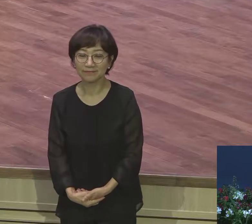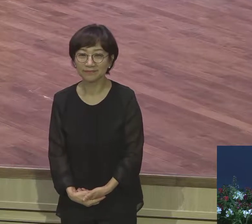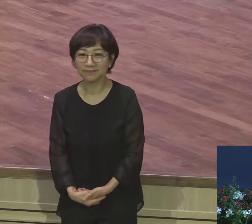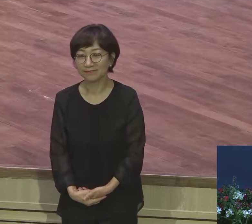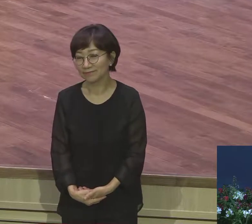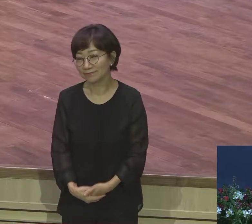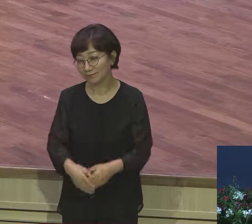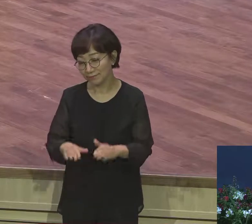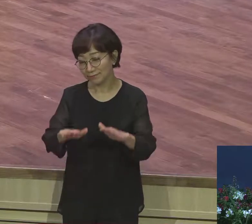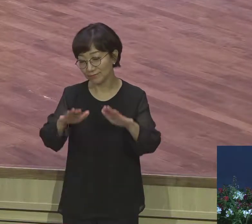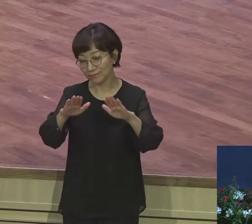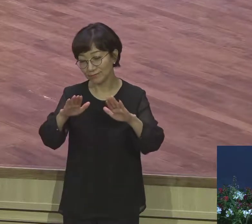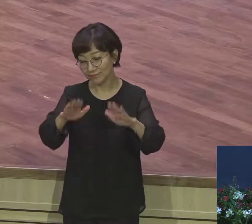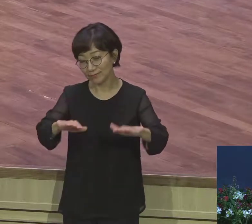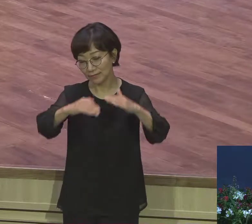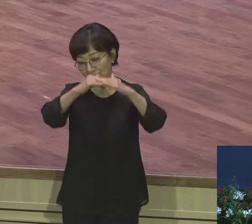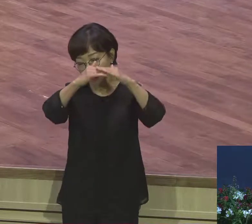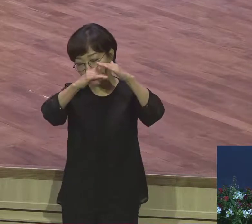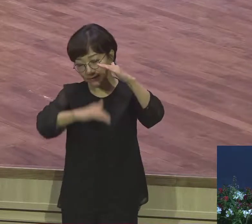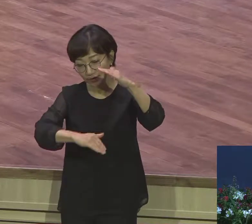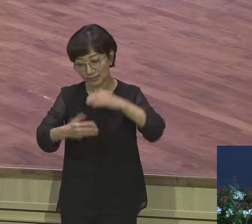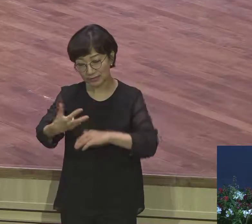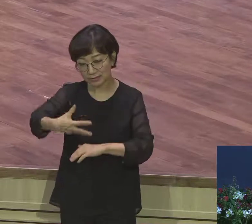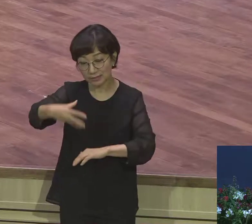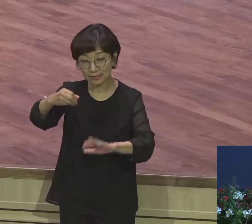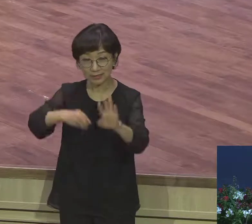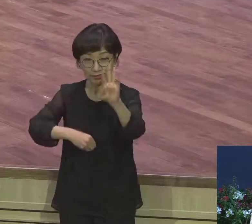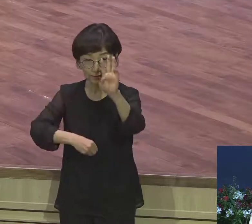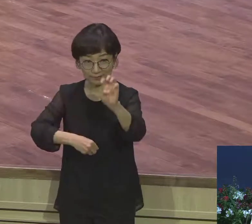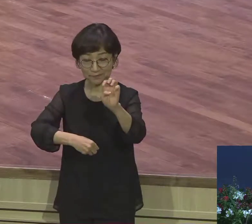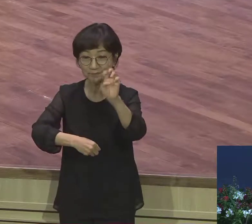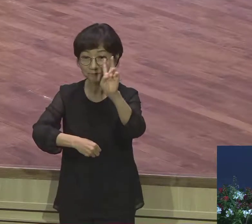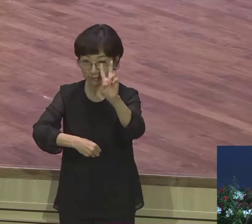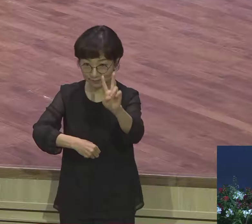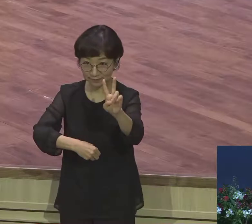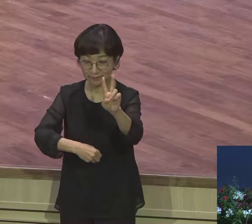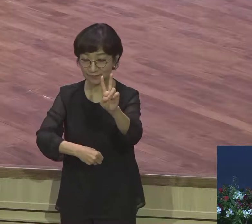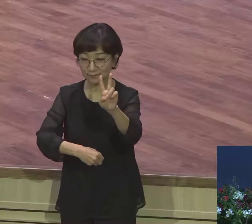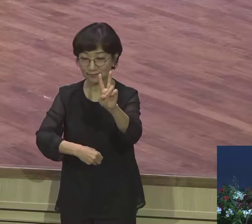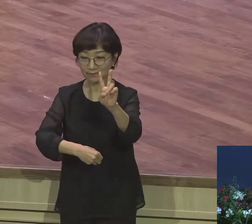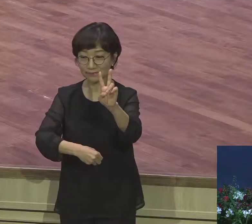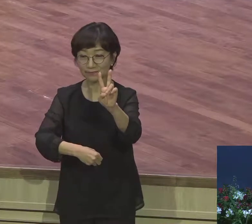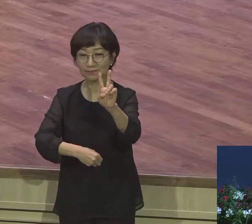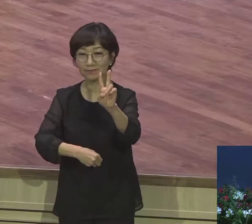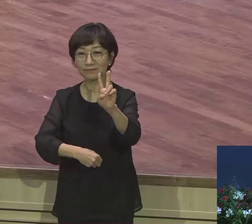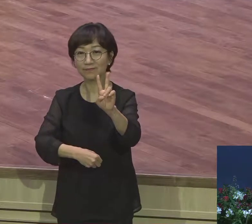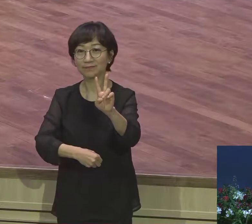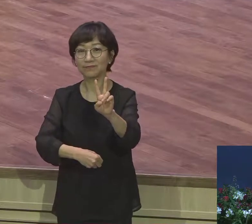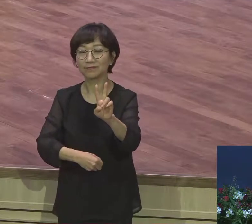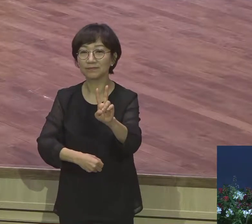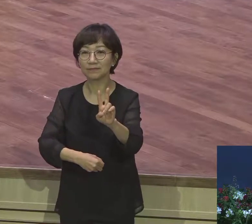본문 장식의 32장에서요 이제 드디어 이 야곱이